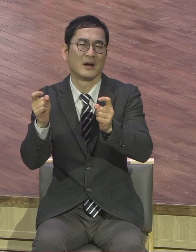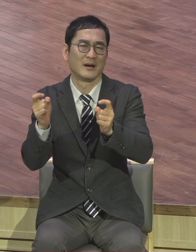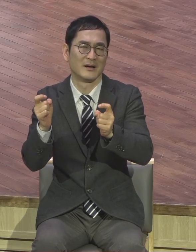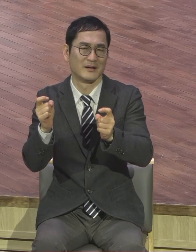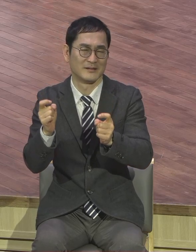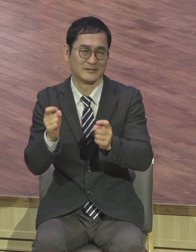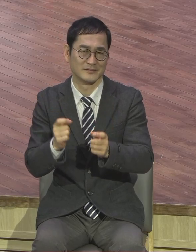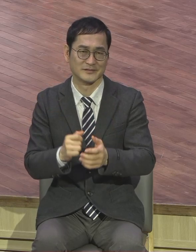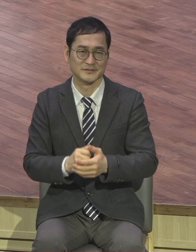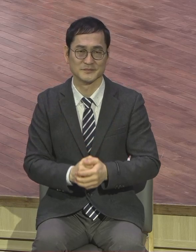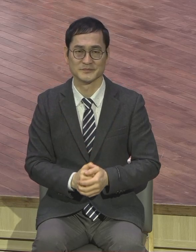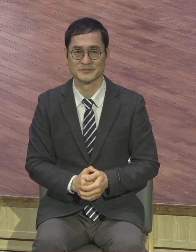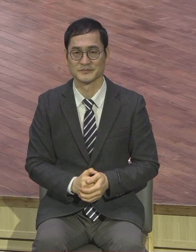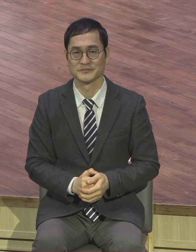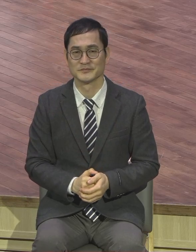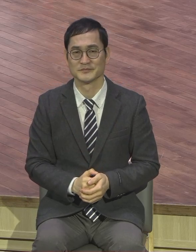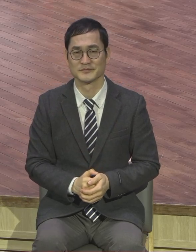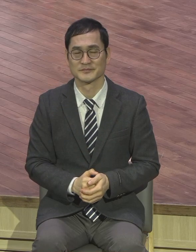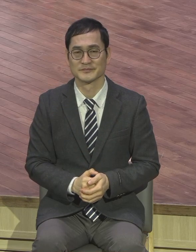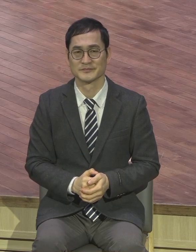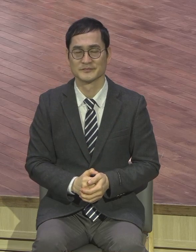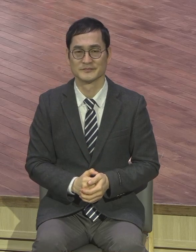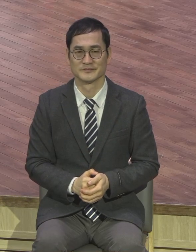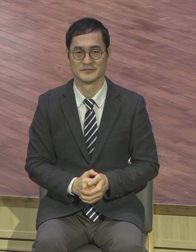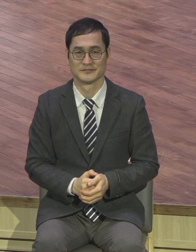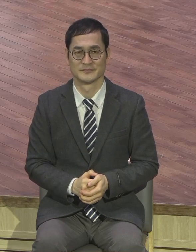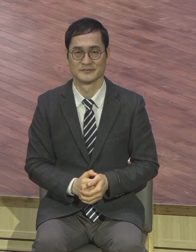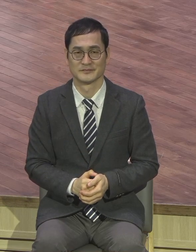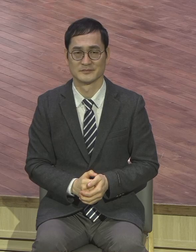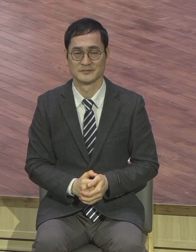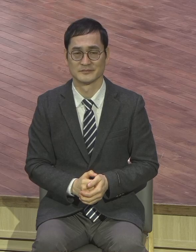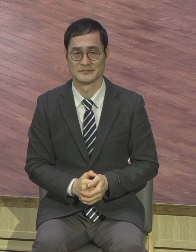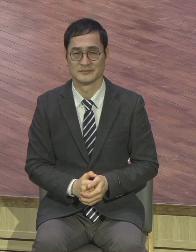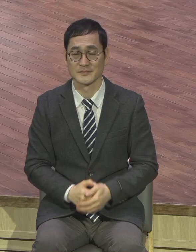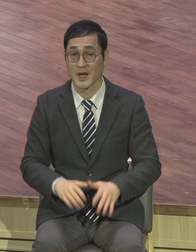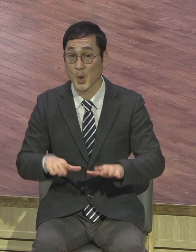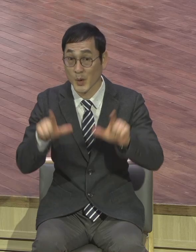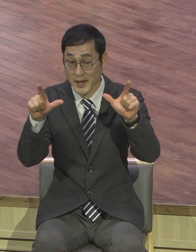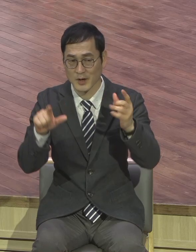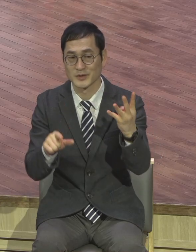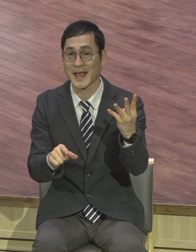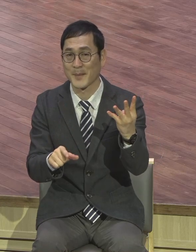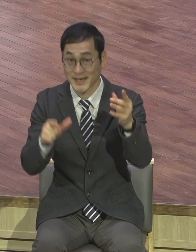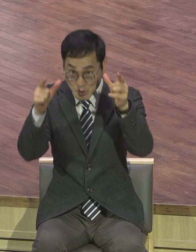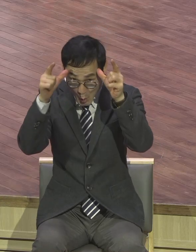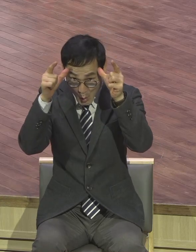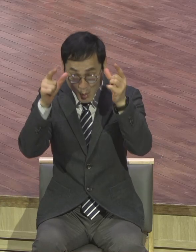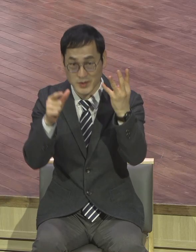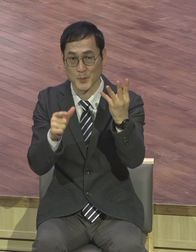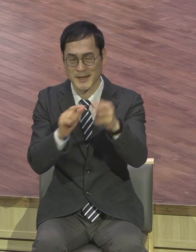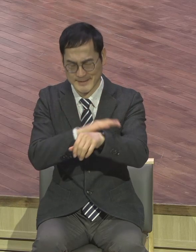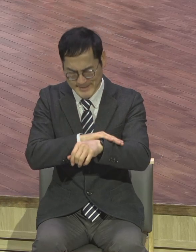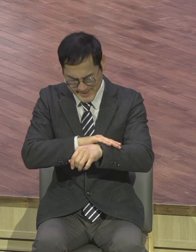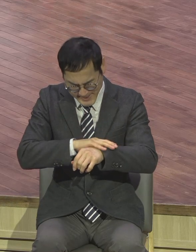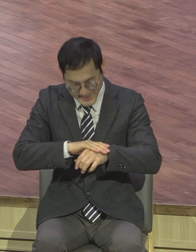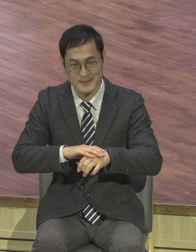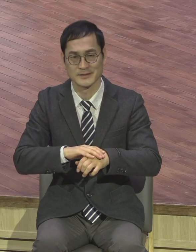가족들 다 올해 네 마리 소를 잘 키워가지고 행복하시길 바랍니다.